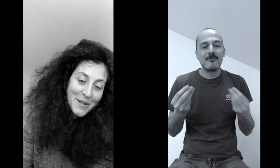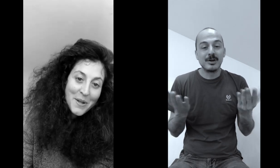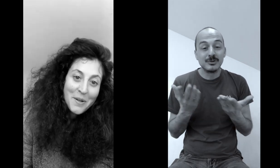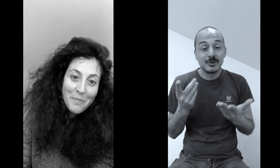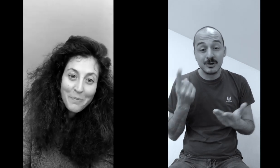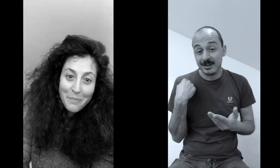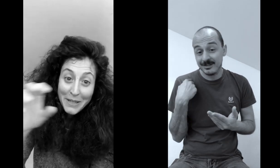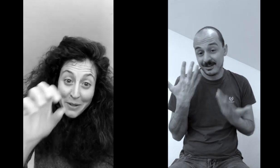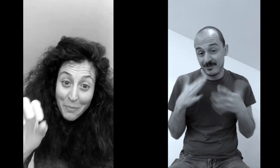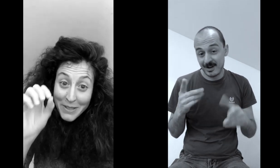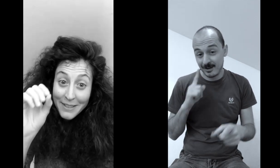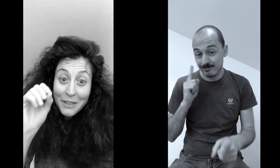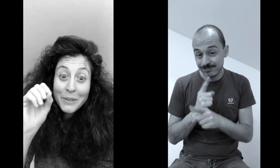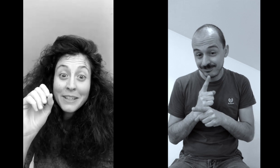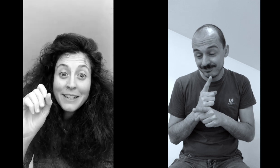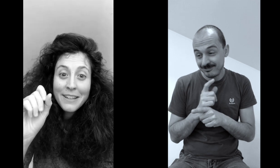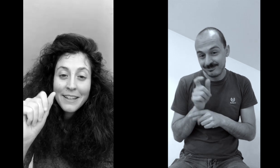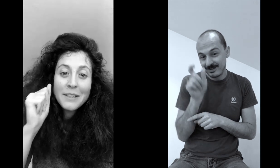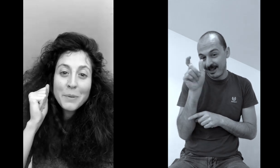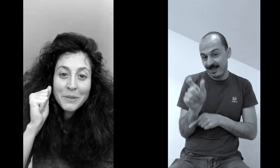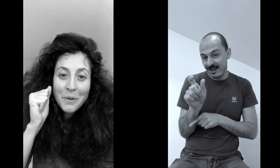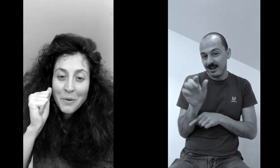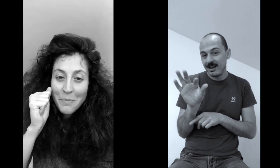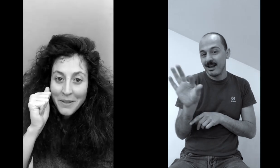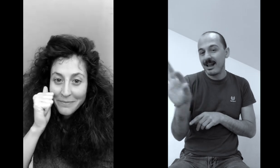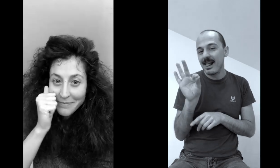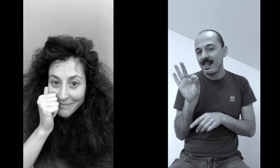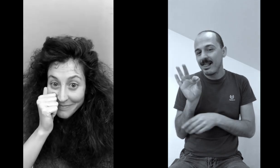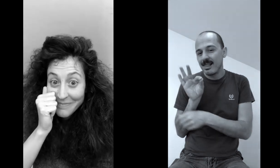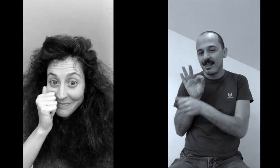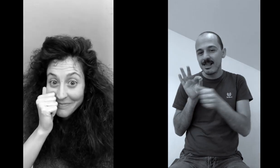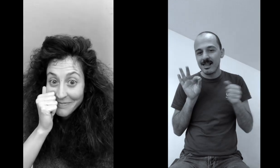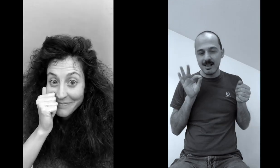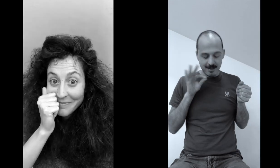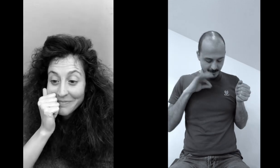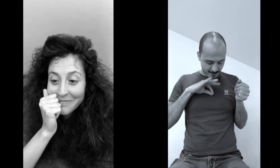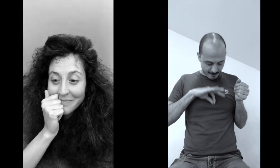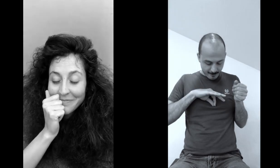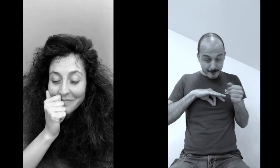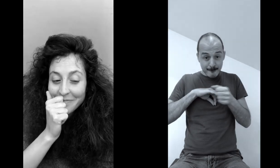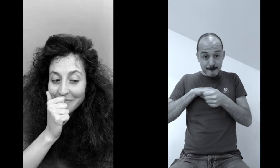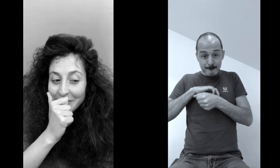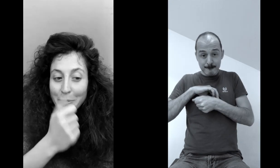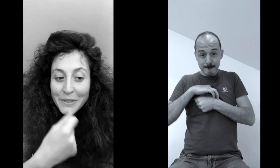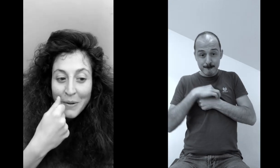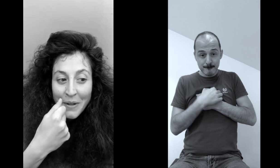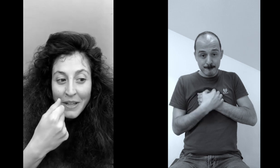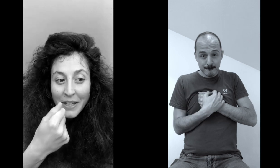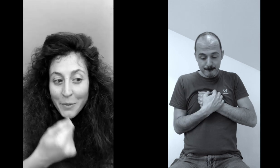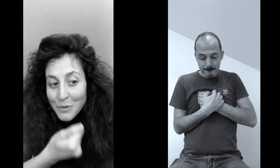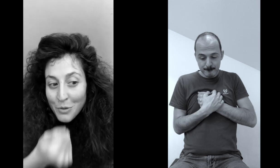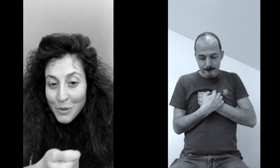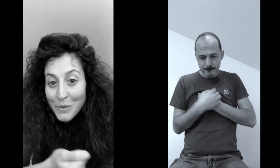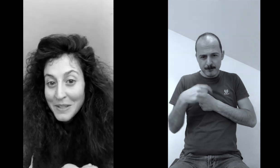prenderò un pezzettino di te e ti porterò con me ti porterò